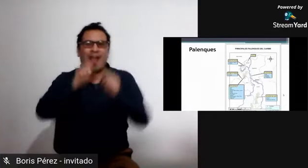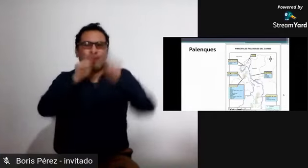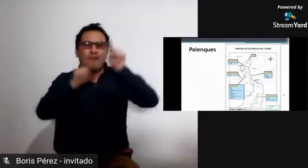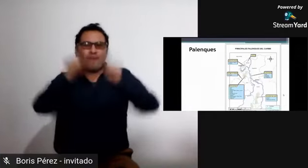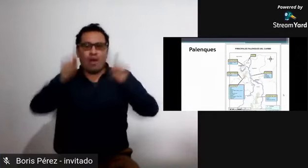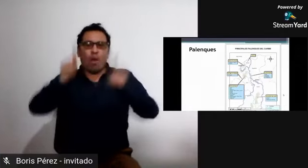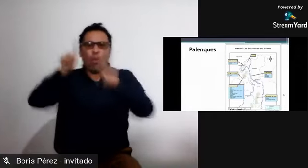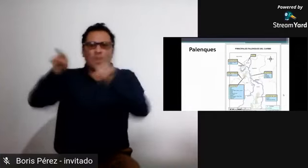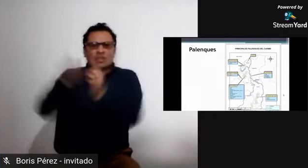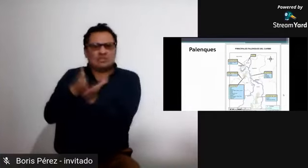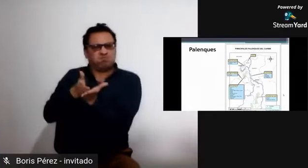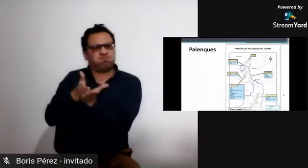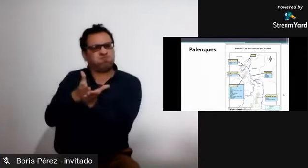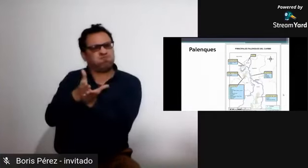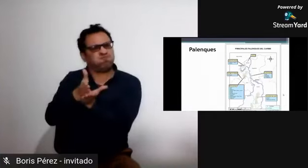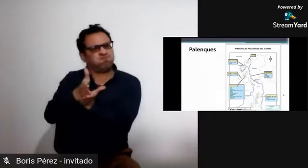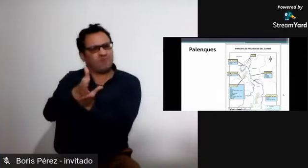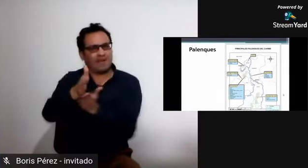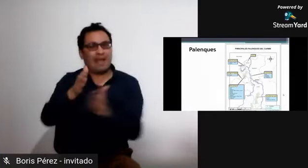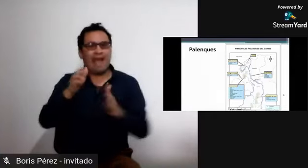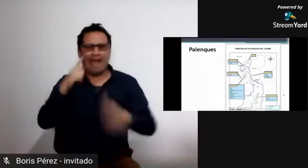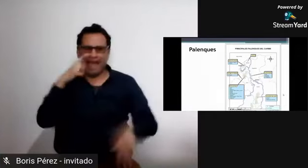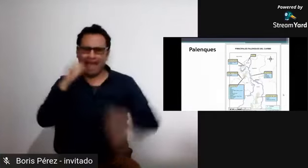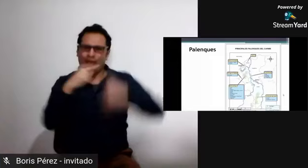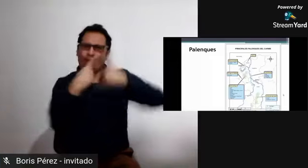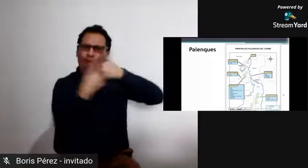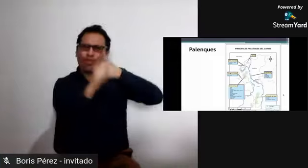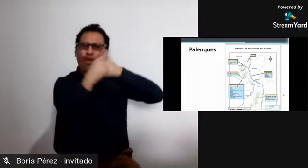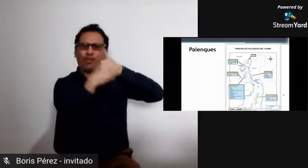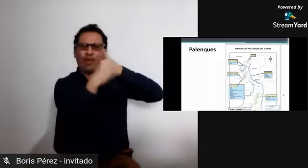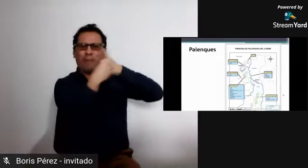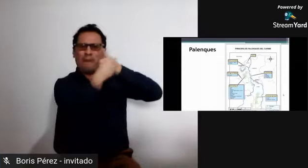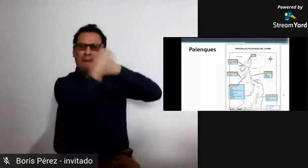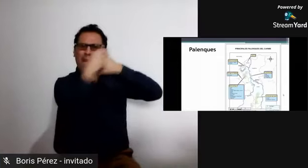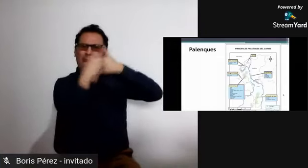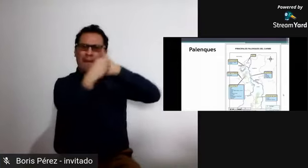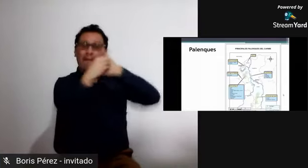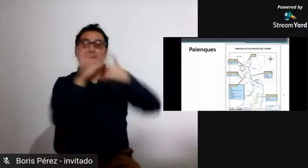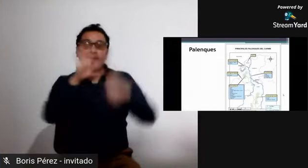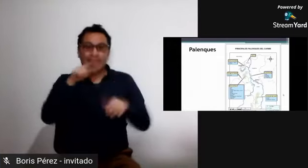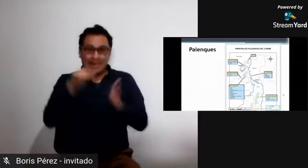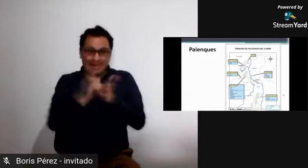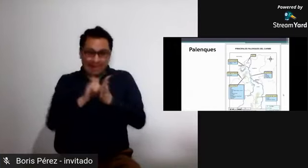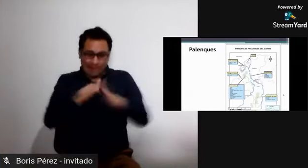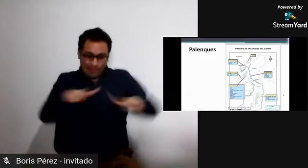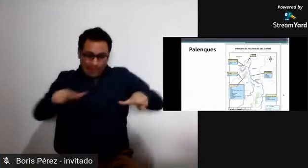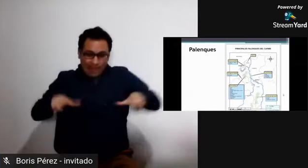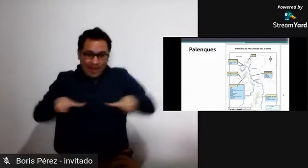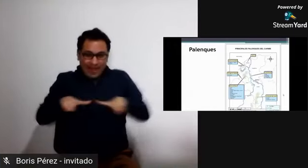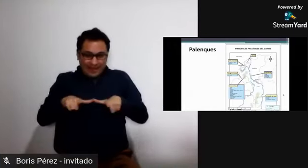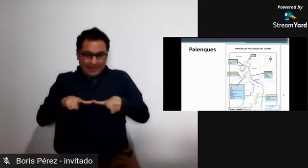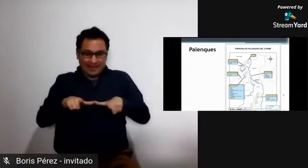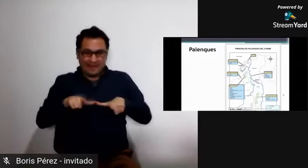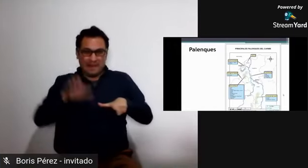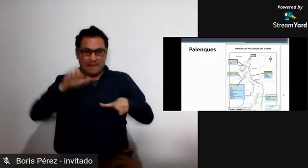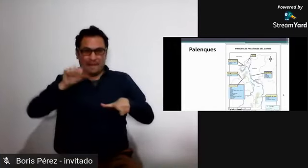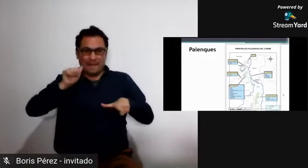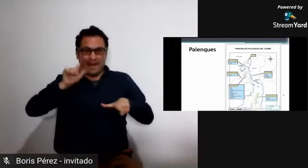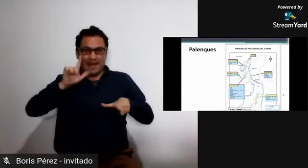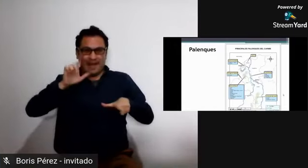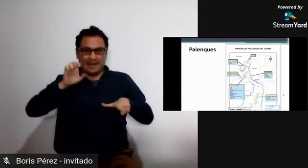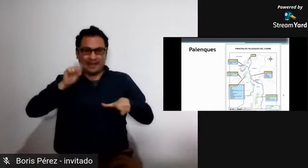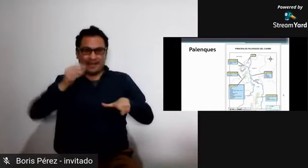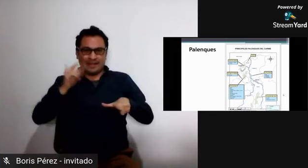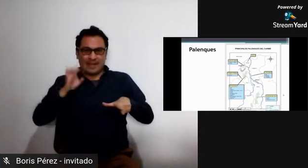ya que tenemos que entender que los patrones también los buscaban y establecían como una especie de lucha, incluso con armas,